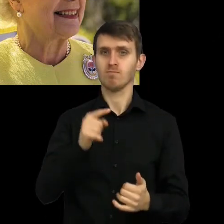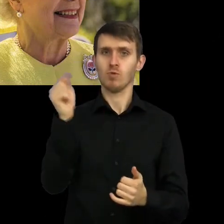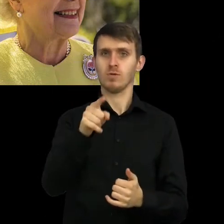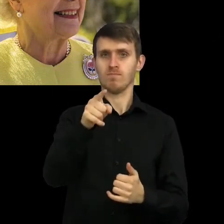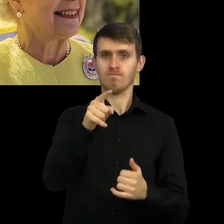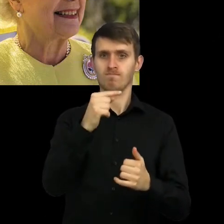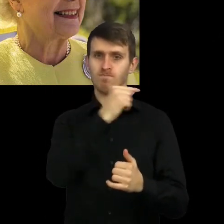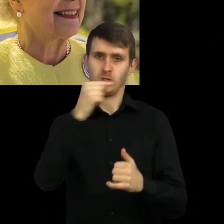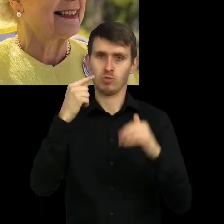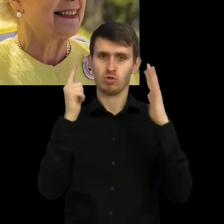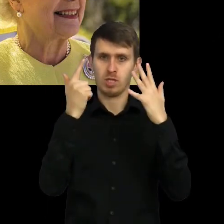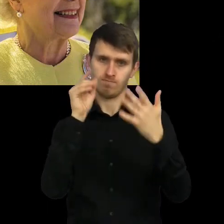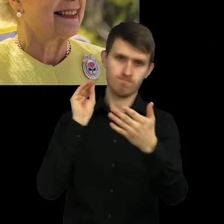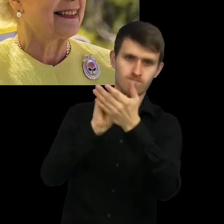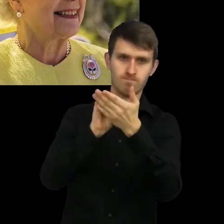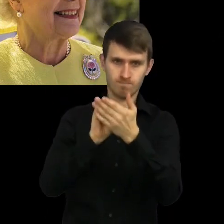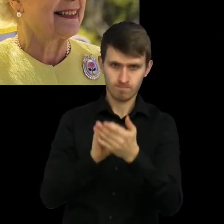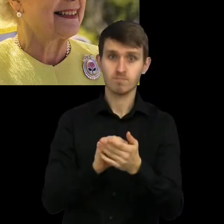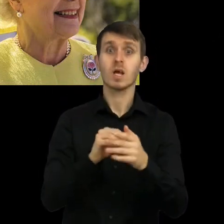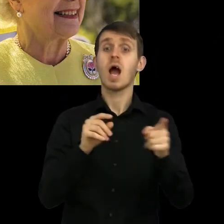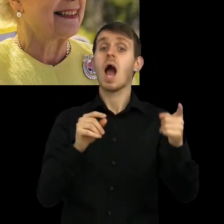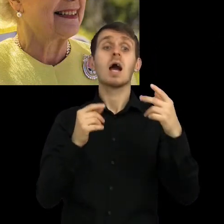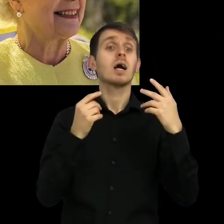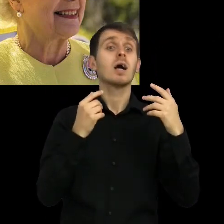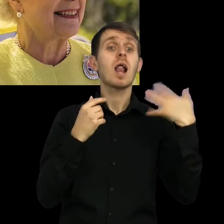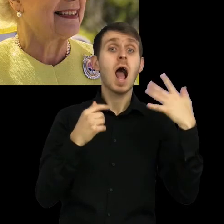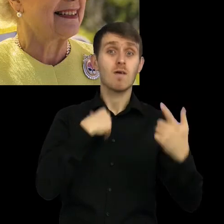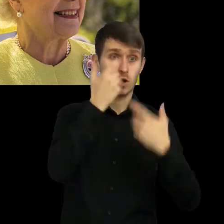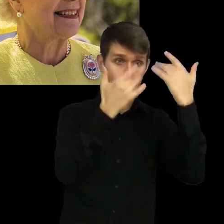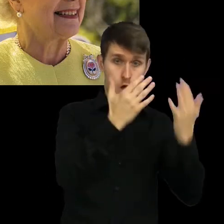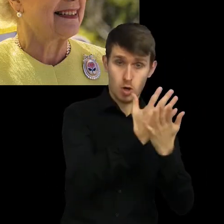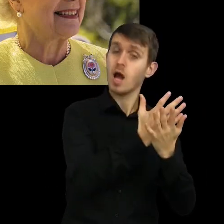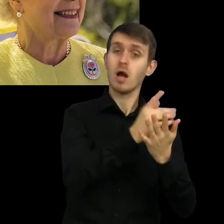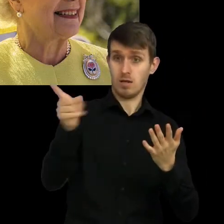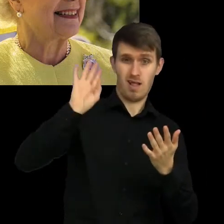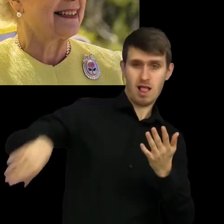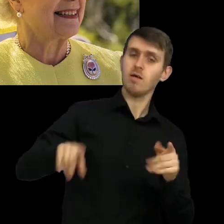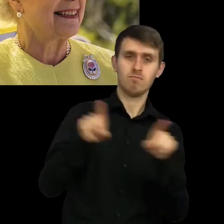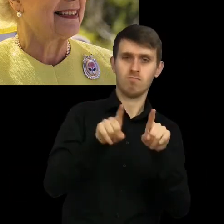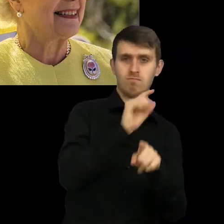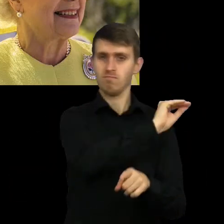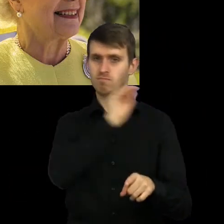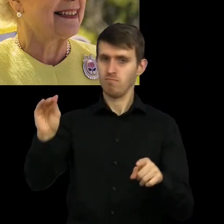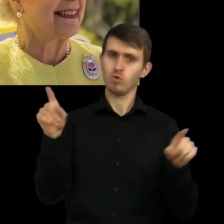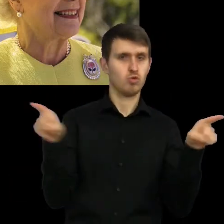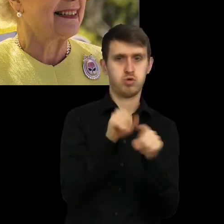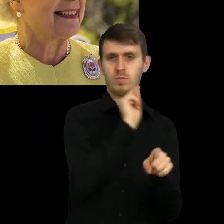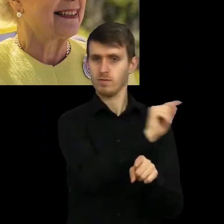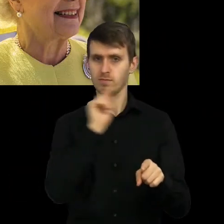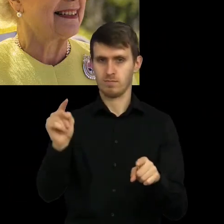Chcę odjąć 7 po lewej stronie. Jeśli chcę zachować tę równość, cokolwiek zrobię z lewą stroną, muszę też zrobić z prawą. Tak jak z naszą wagą,